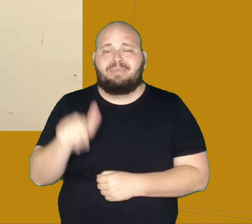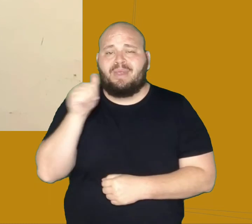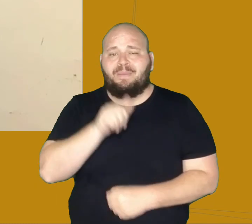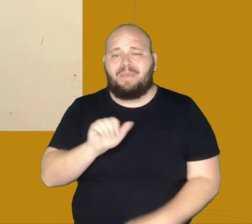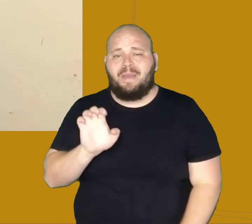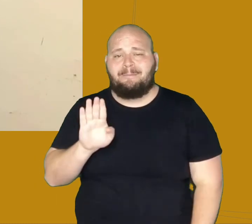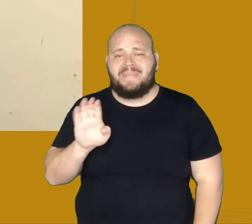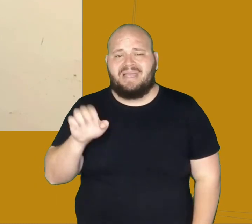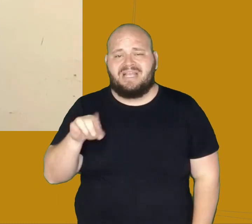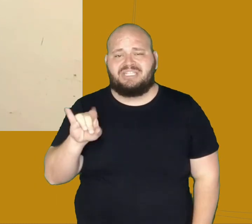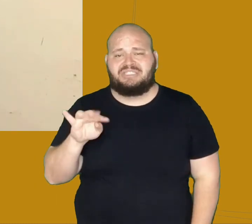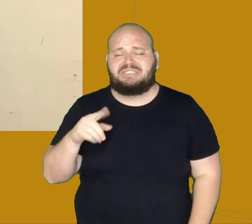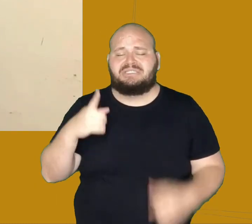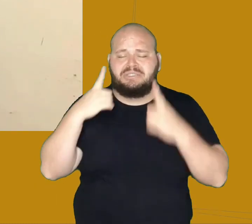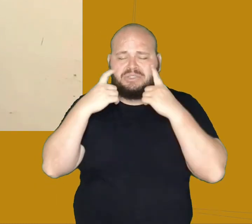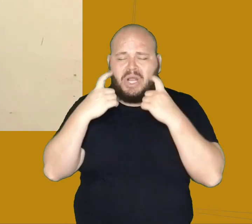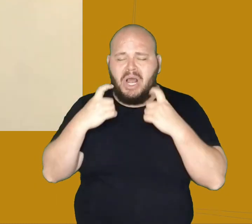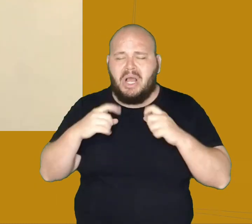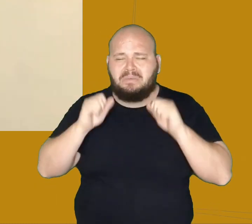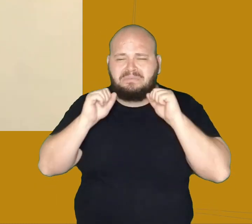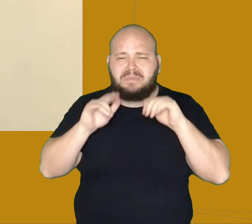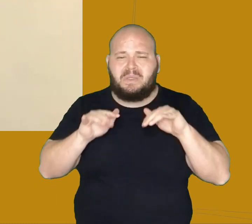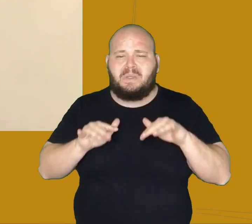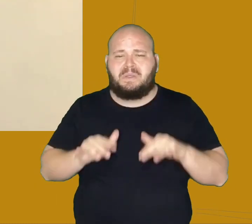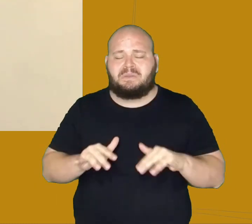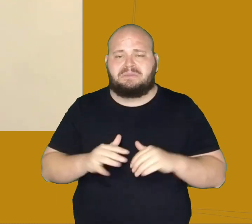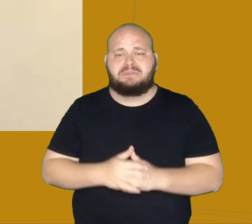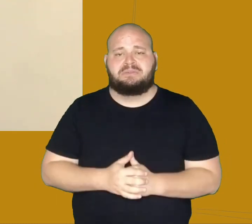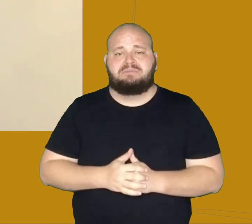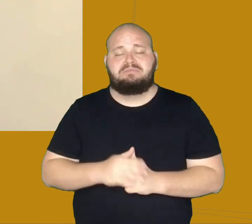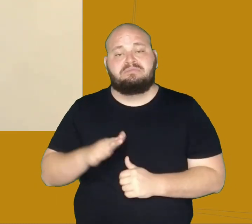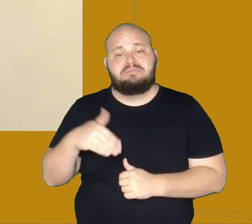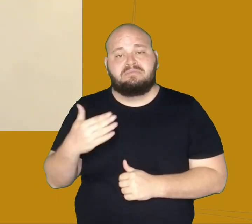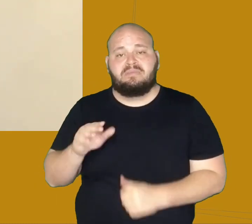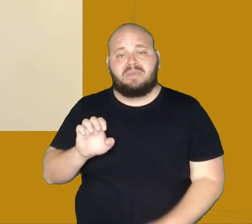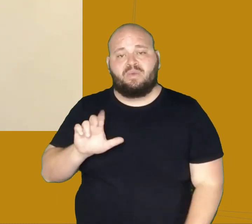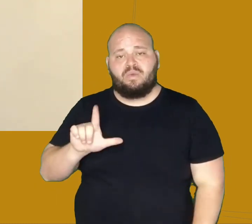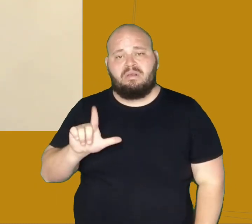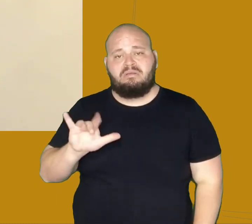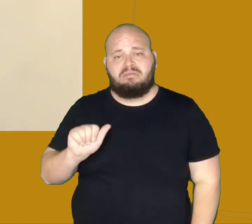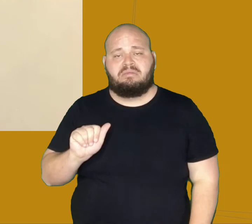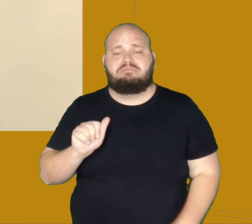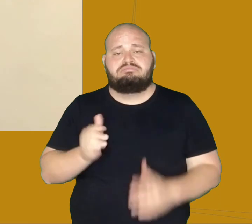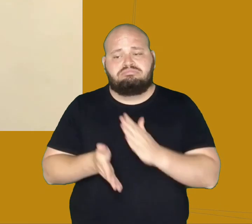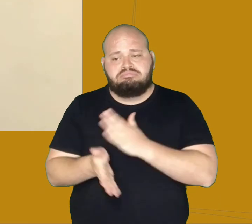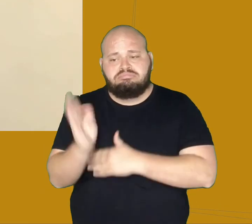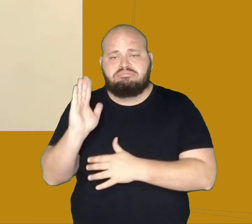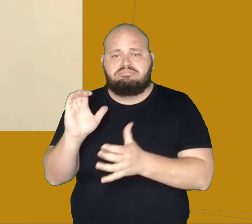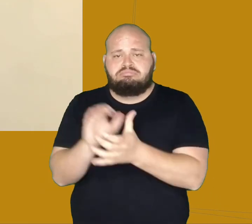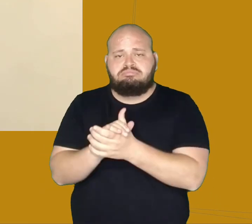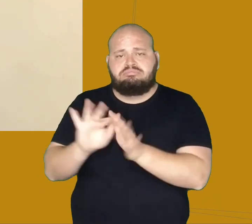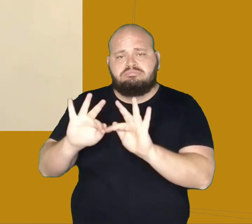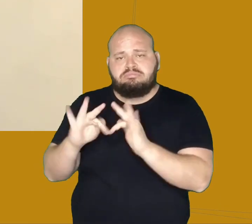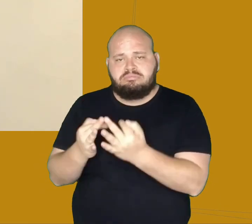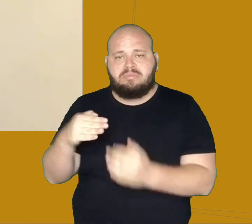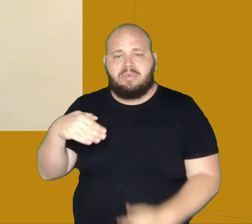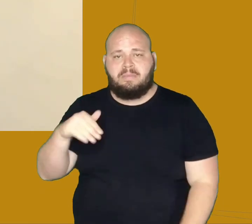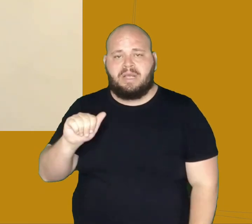lágrimas de uma esposa fiel. Certo tempo depois, Eulália segue o seu caminho ao lado do oficial Nascarãs. Ela casa com